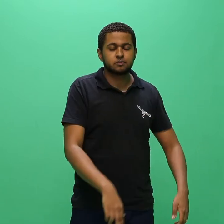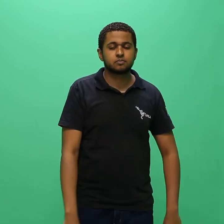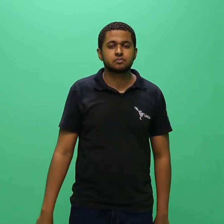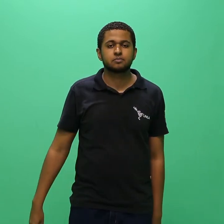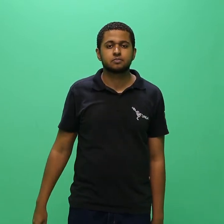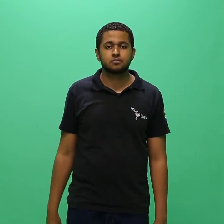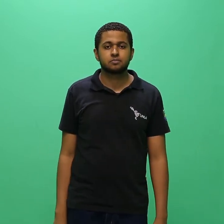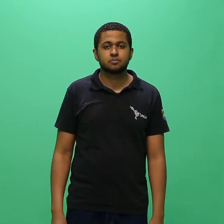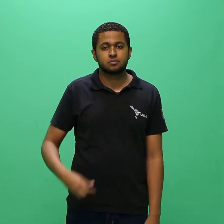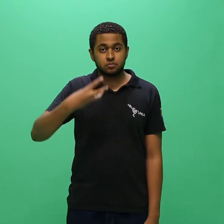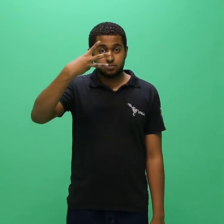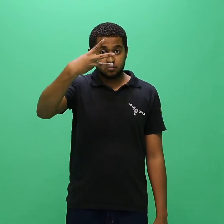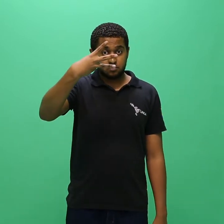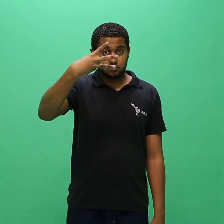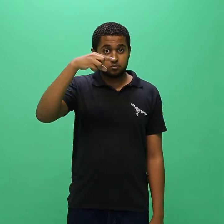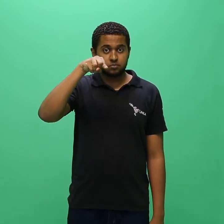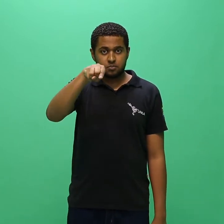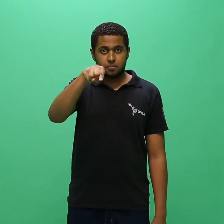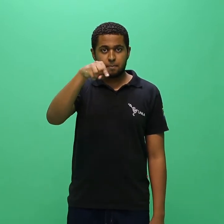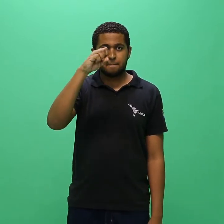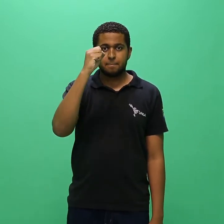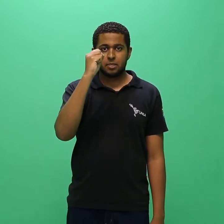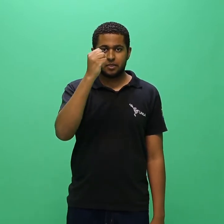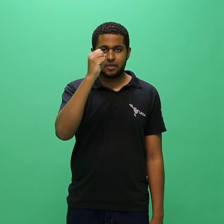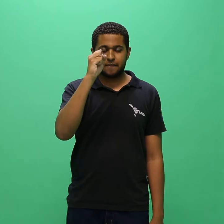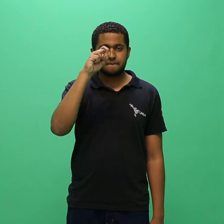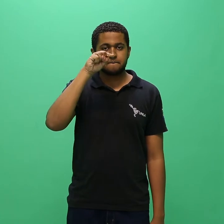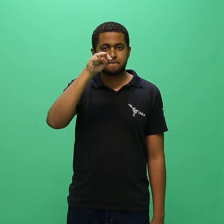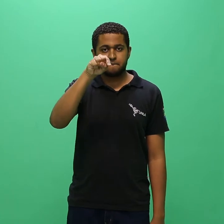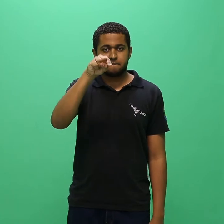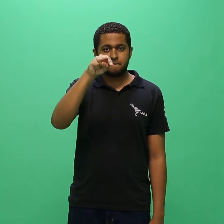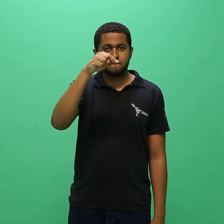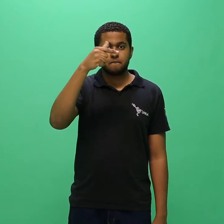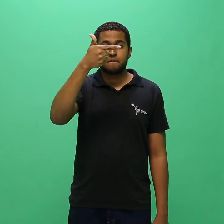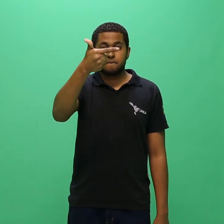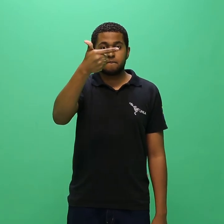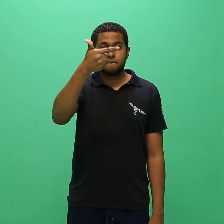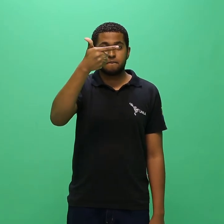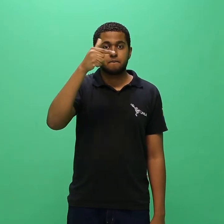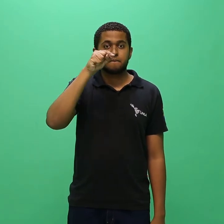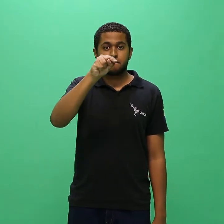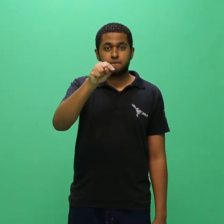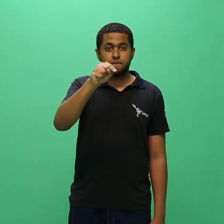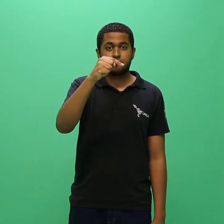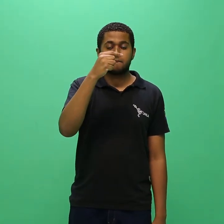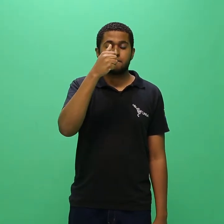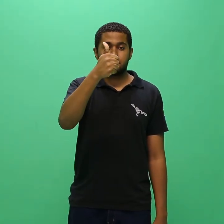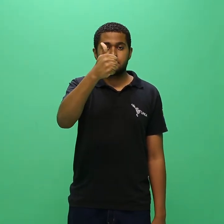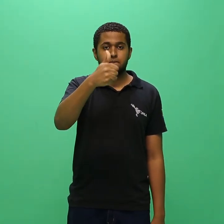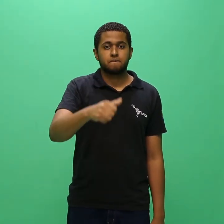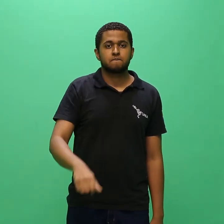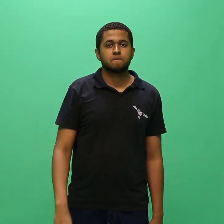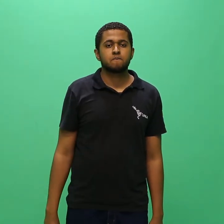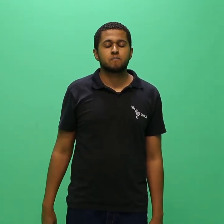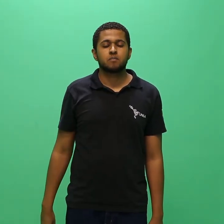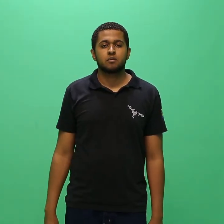3.8.2.1. Caso identifique-se que o